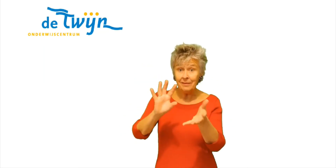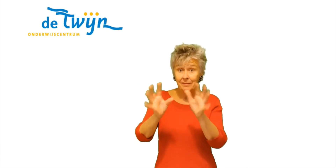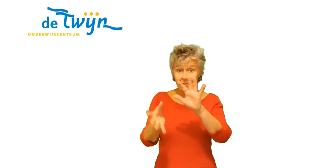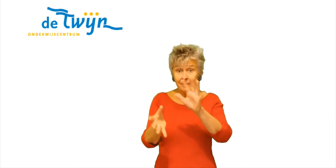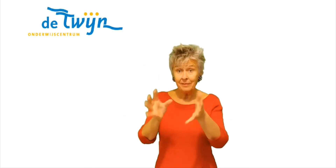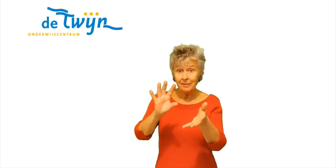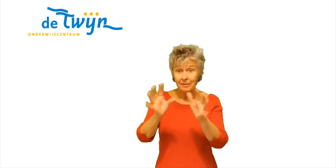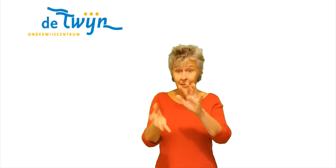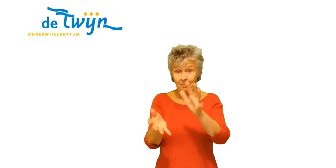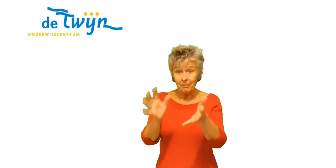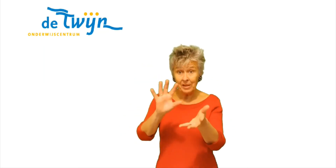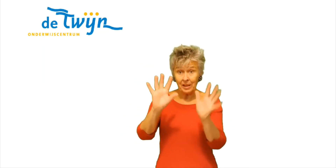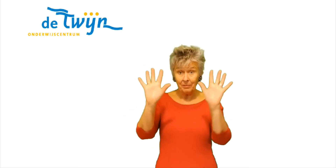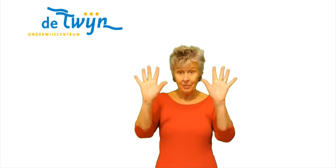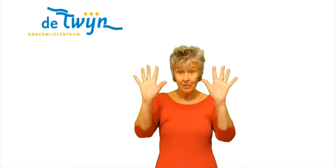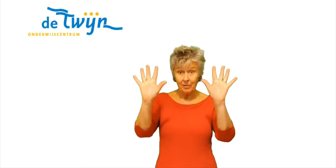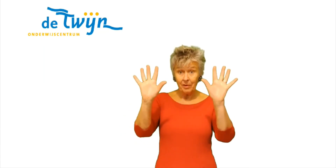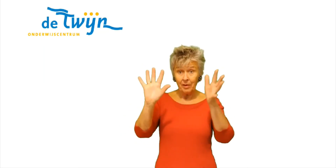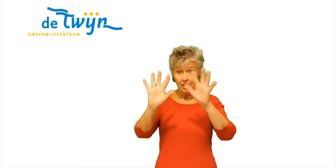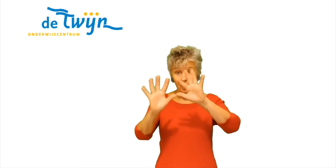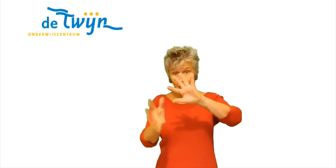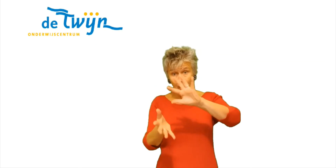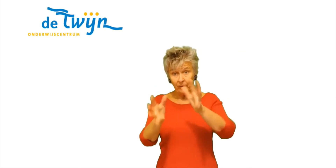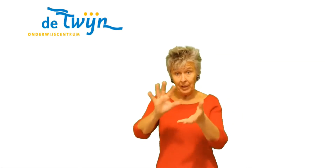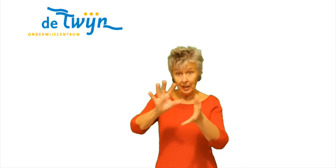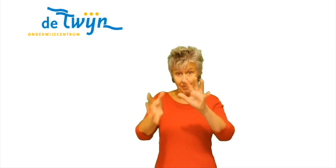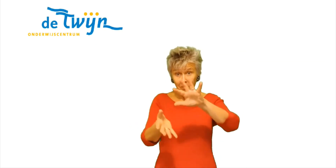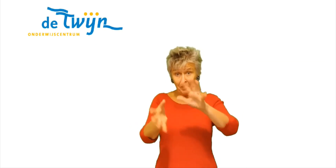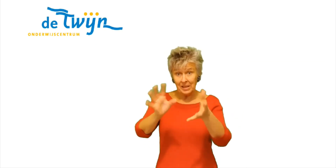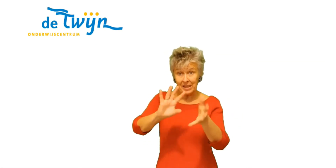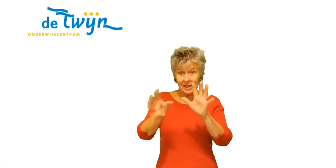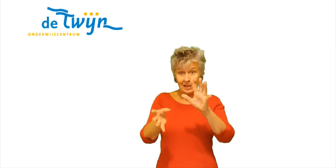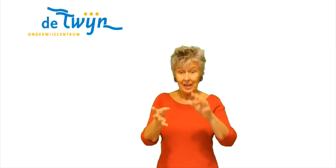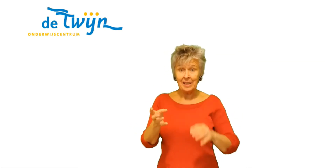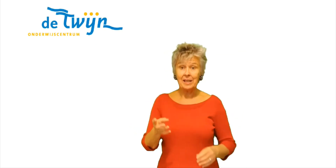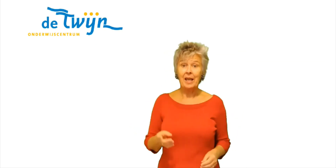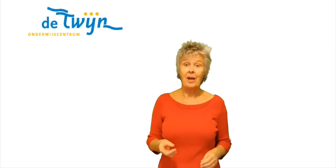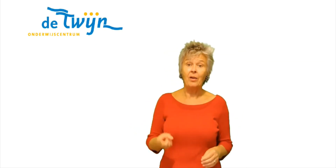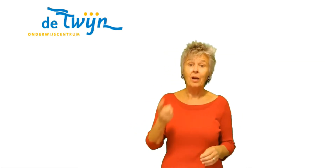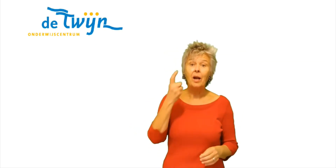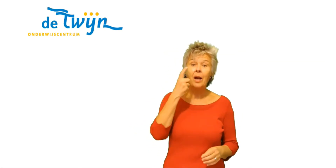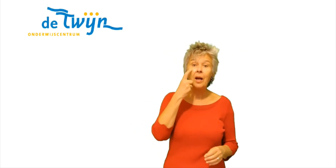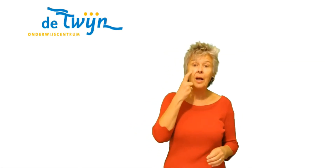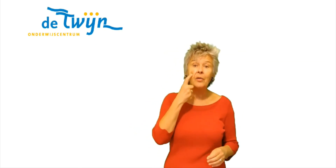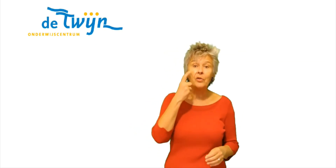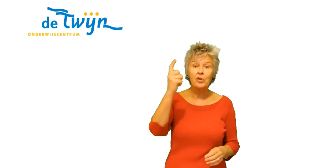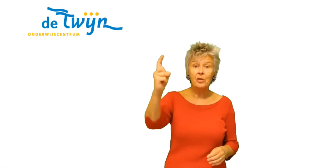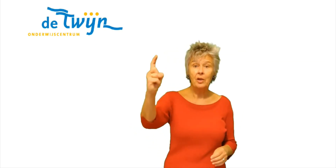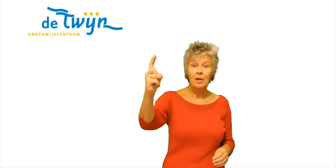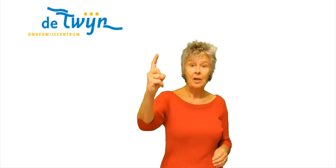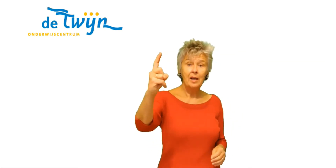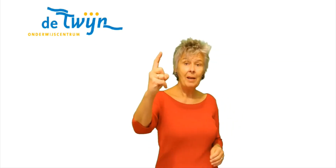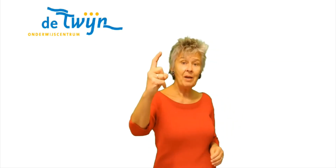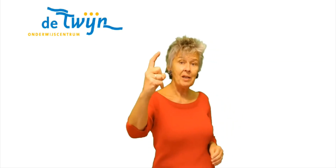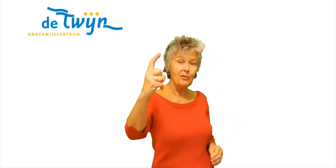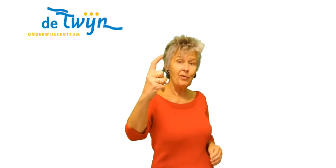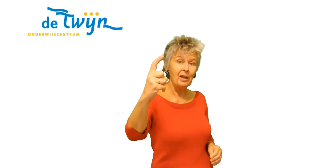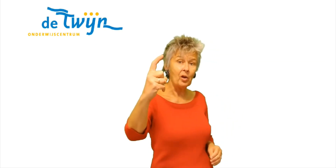Misschien Al te neer Misschien is er een kans Klein beetje de vinger